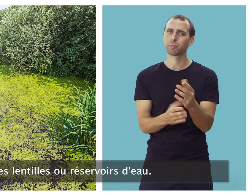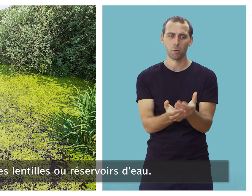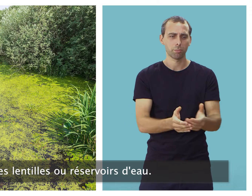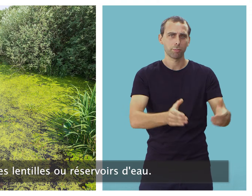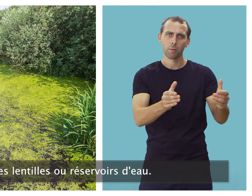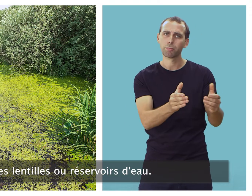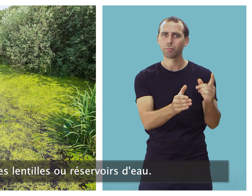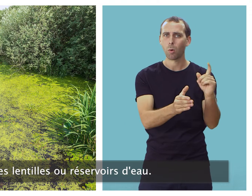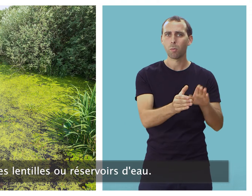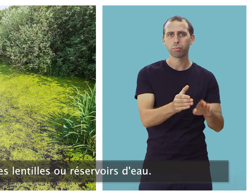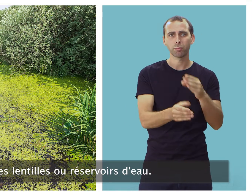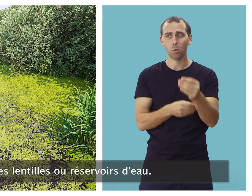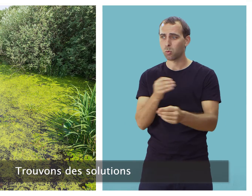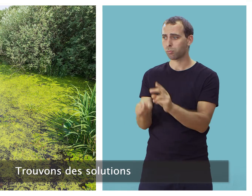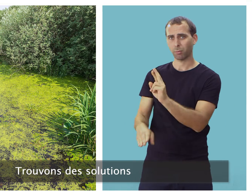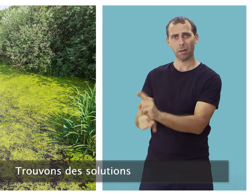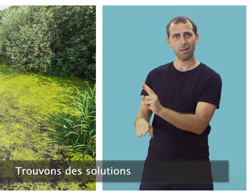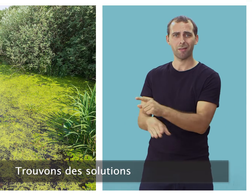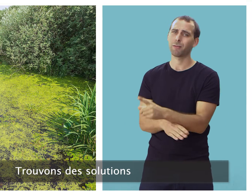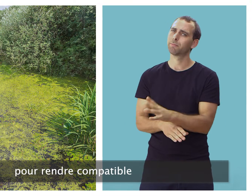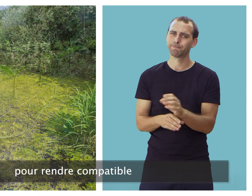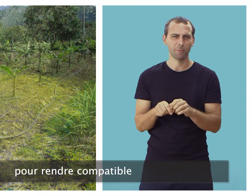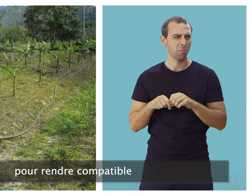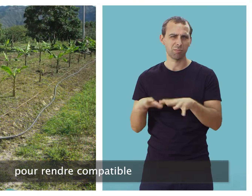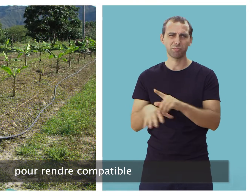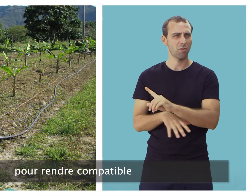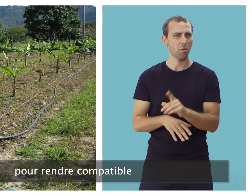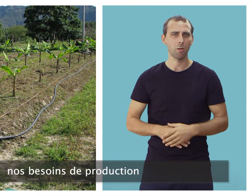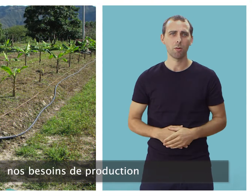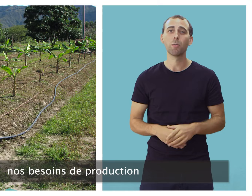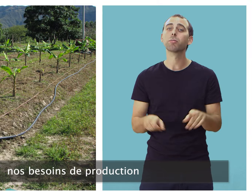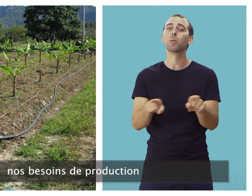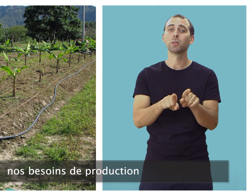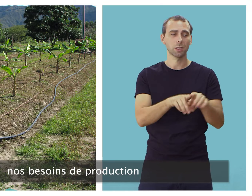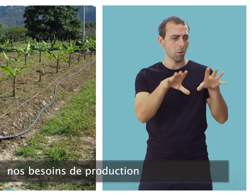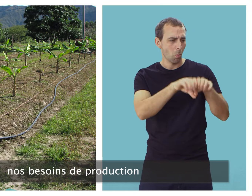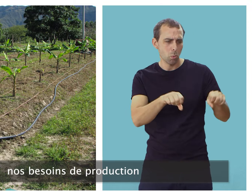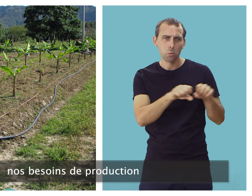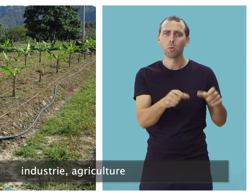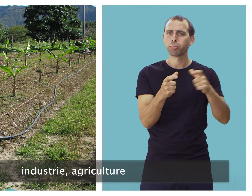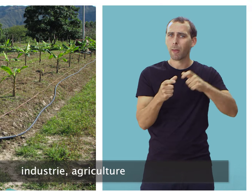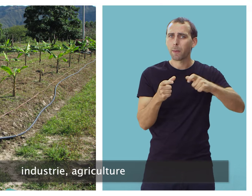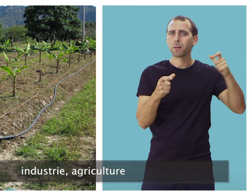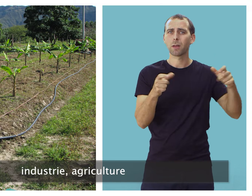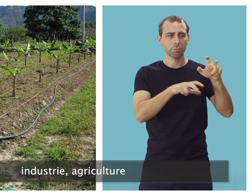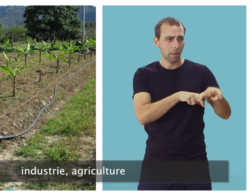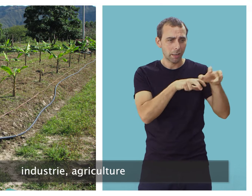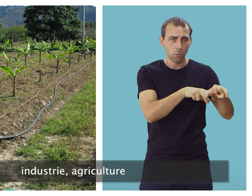lentilles ou réservoirs d'eau. Trouvons des solutions pour rendre compatibles nos besoins de production, industrie, agriculture,